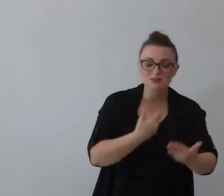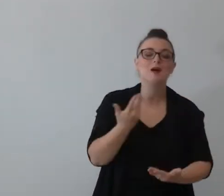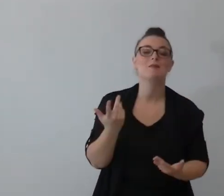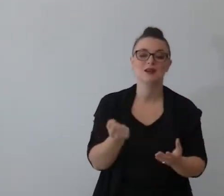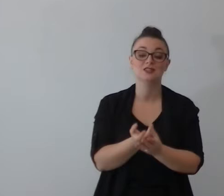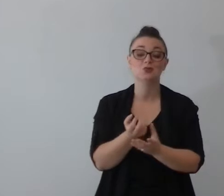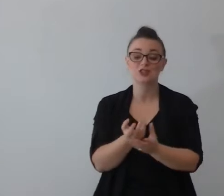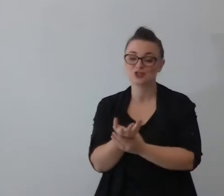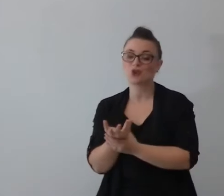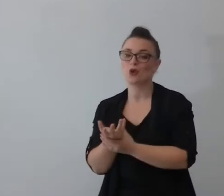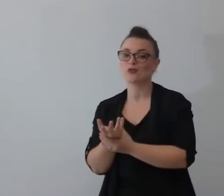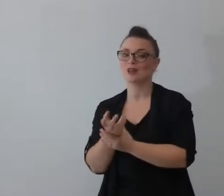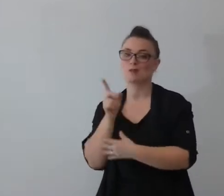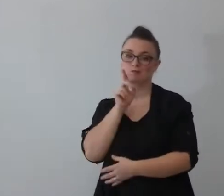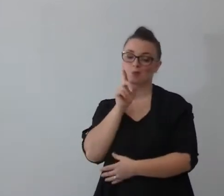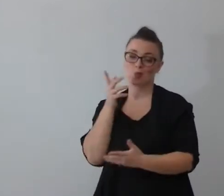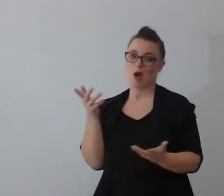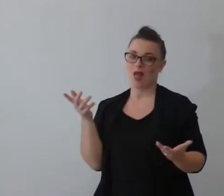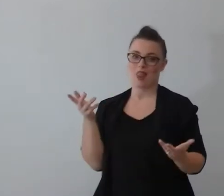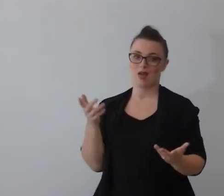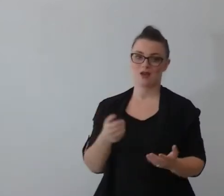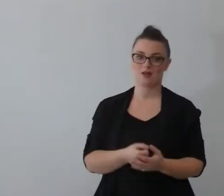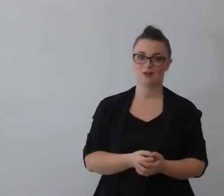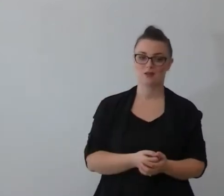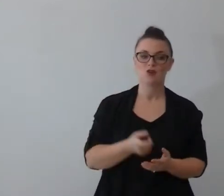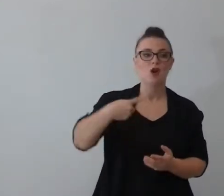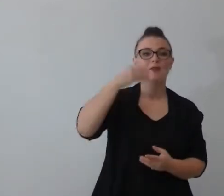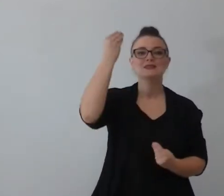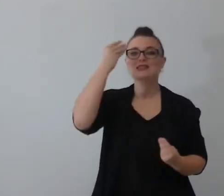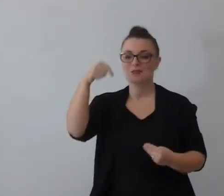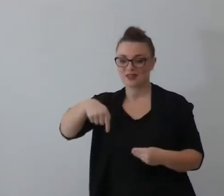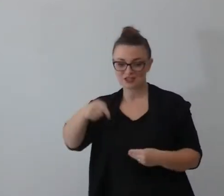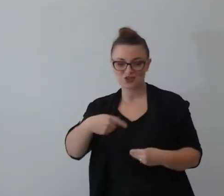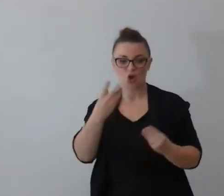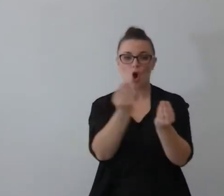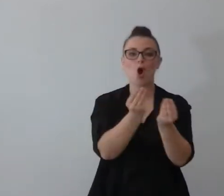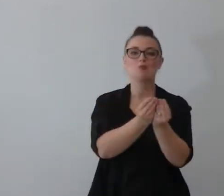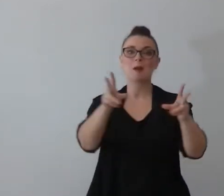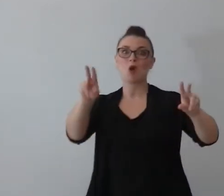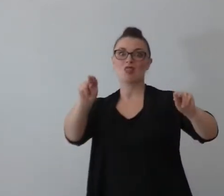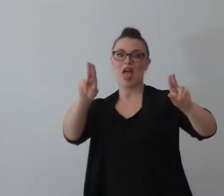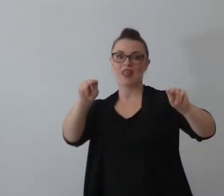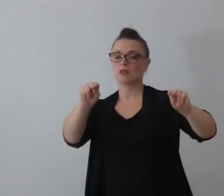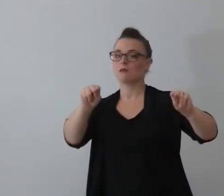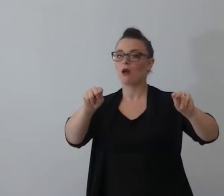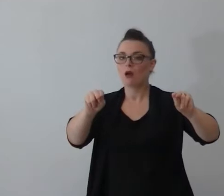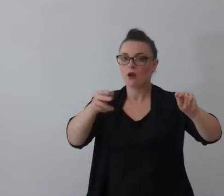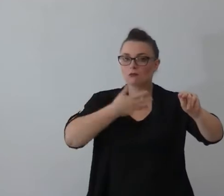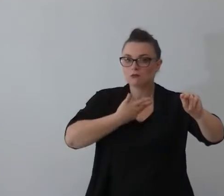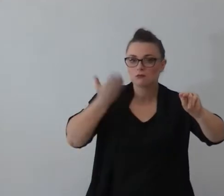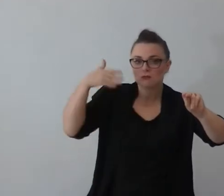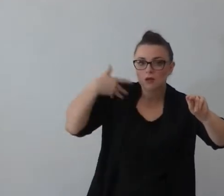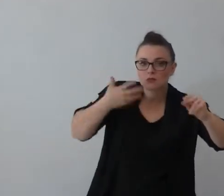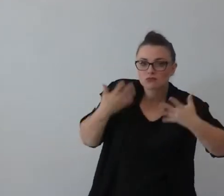pare tanto moderno questa libertà queste copie aperte già c'era l'America di Ruth e di Paul